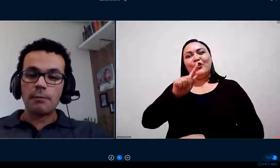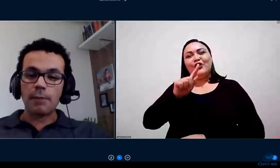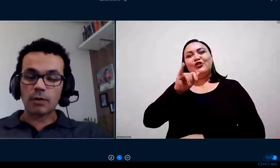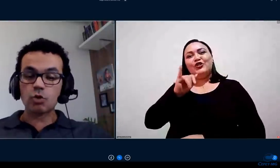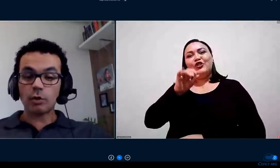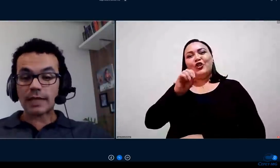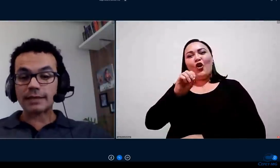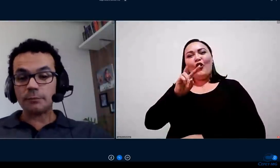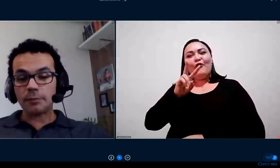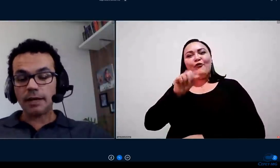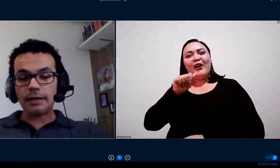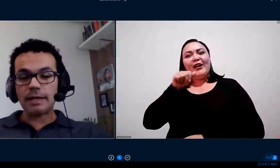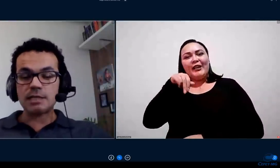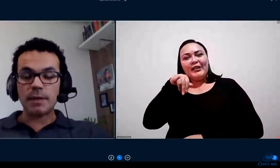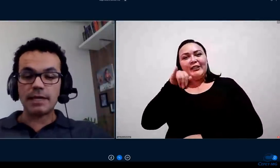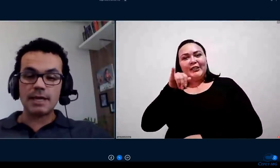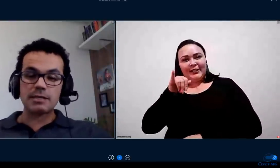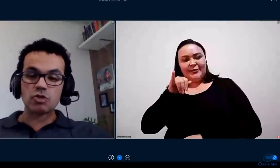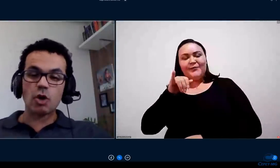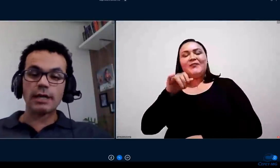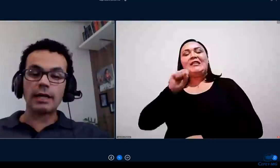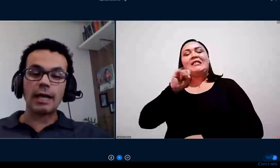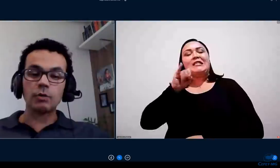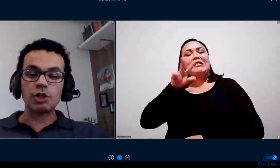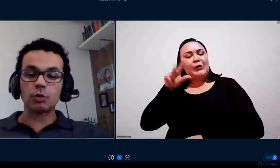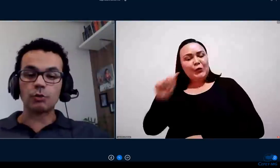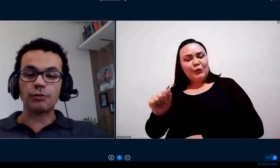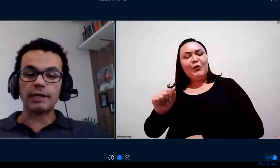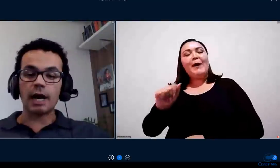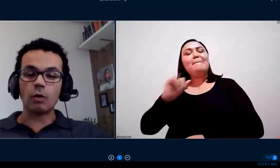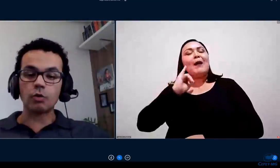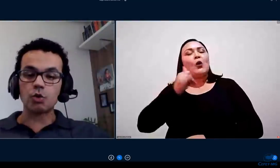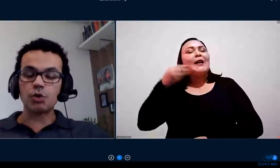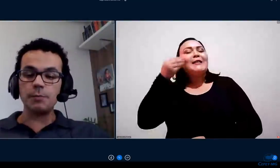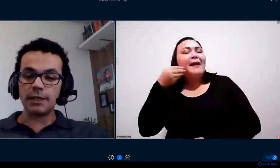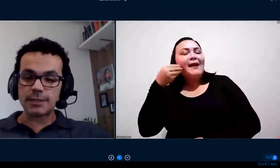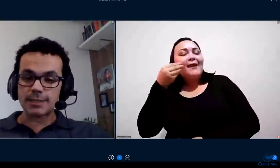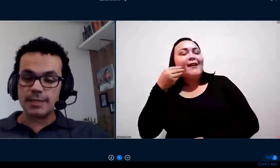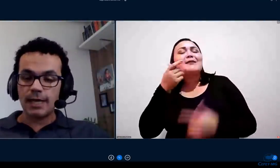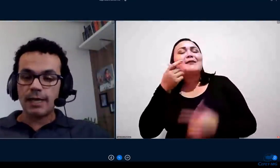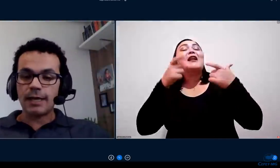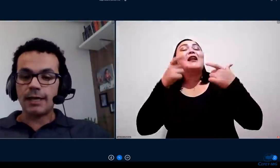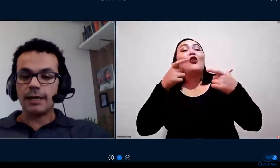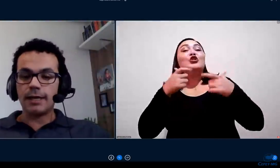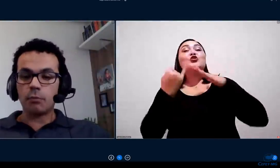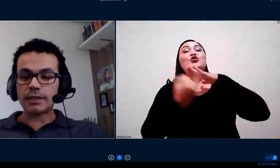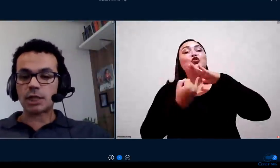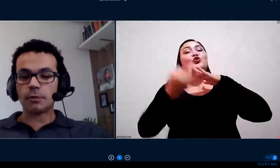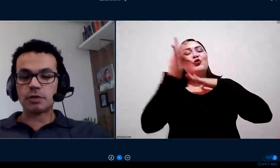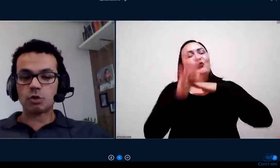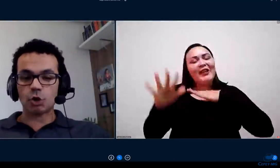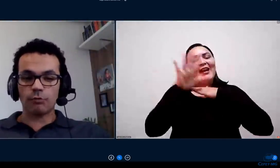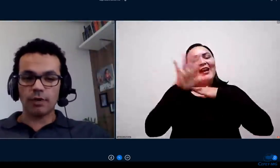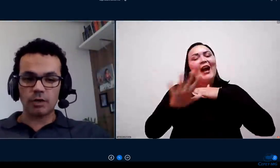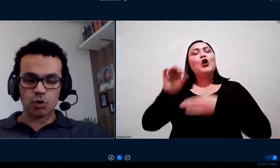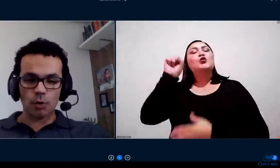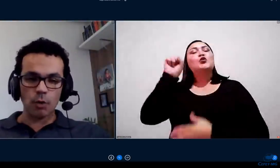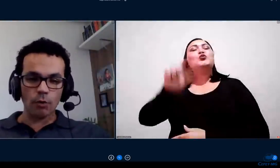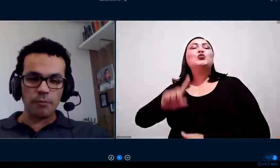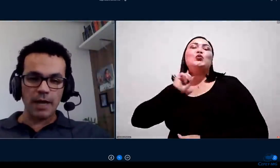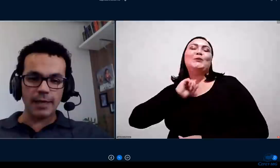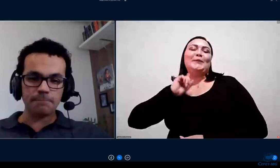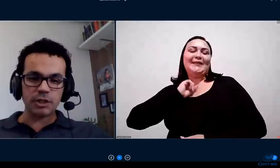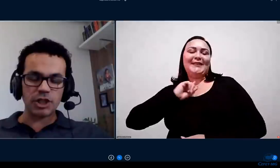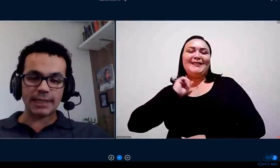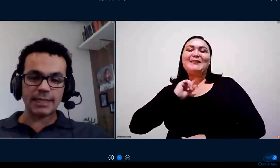para nos contar também a experiência só que lá do Instituto Federal do Sul de Minas Boa tarde professor Giovanni o senhor